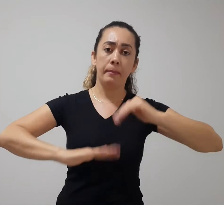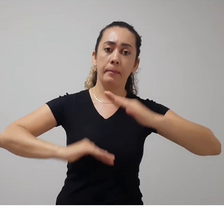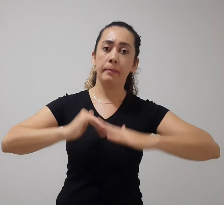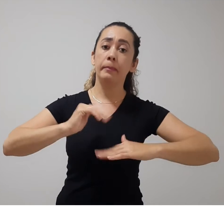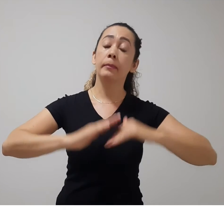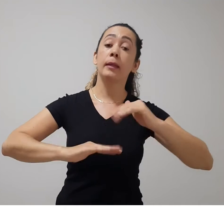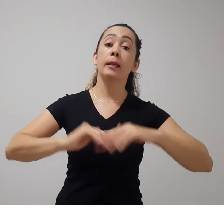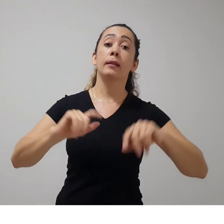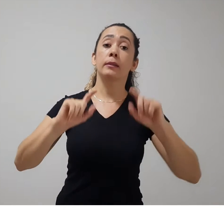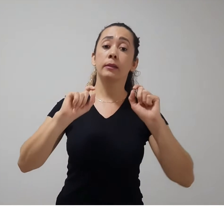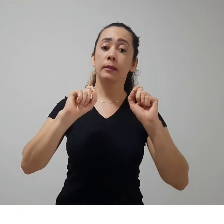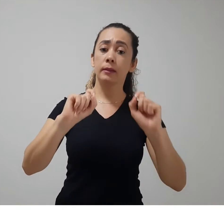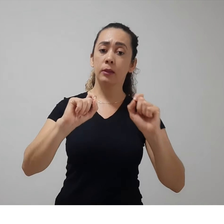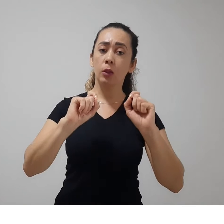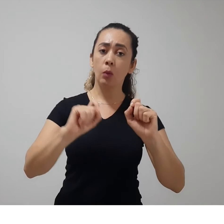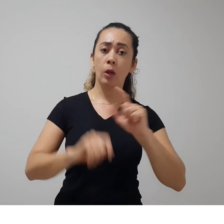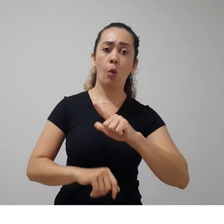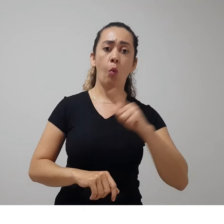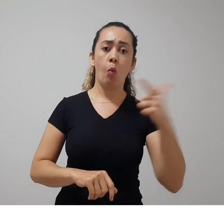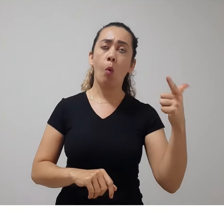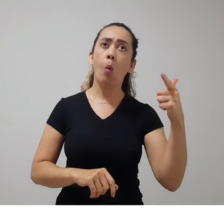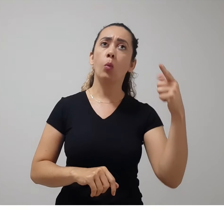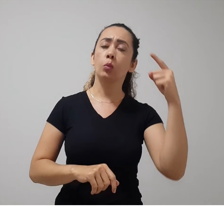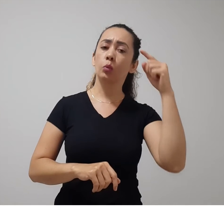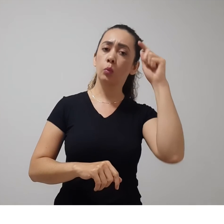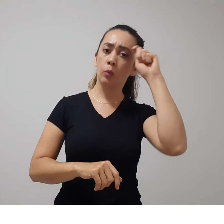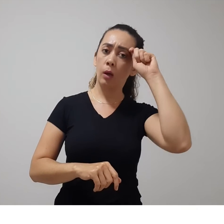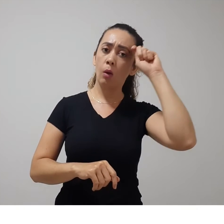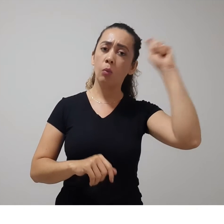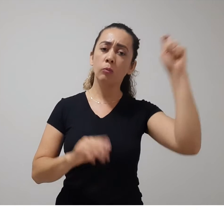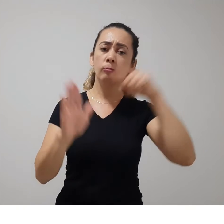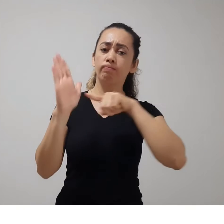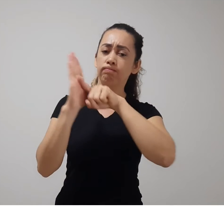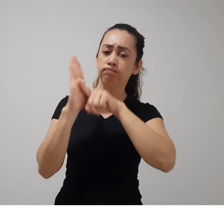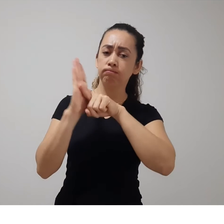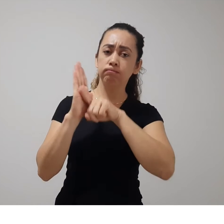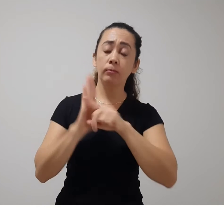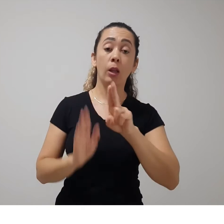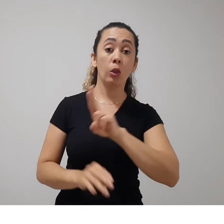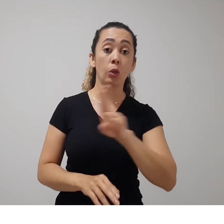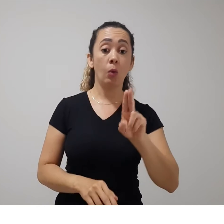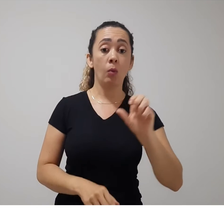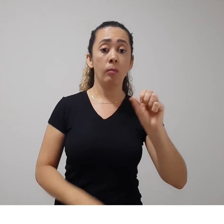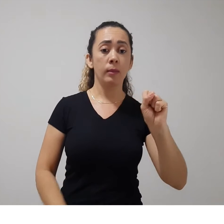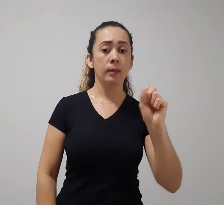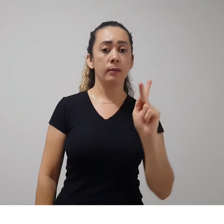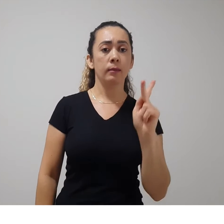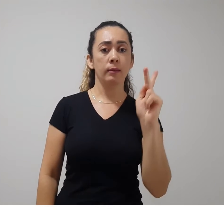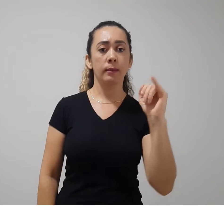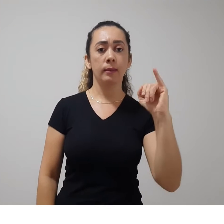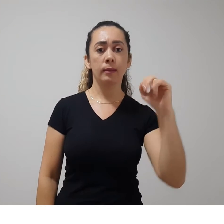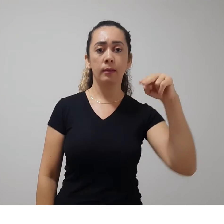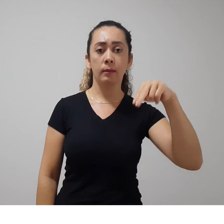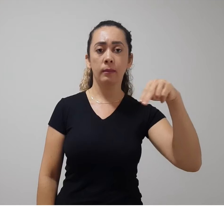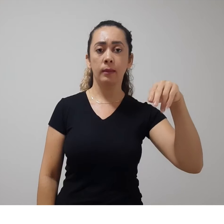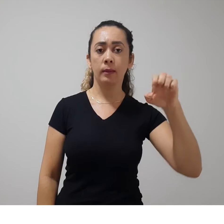Skinner foi um outro cientista também muito importante para essa corrente teórica